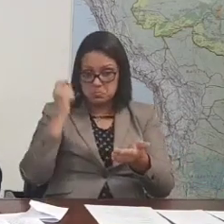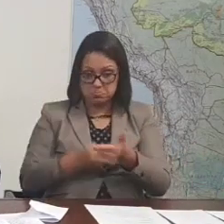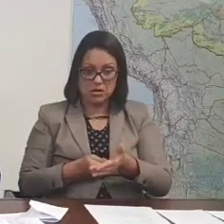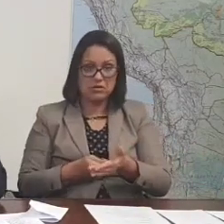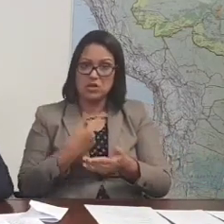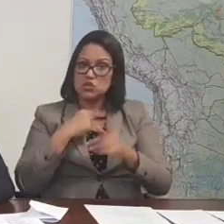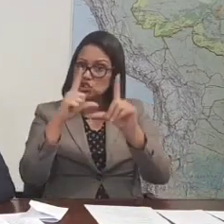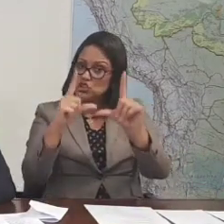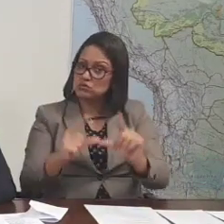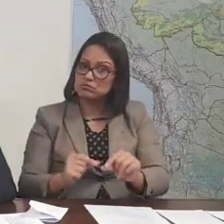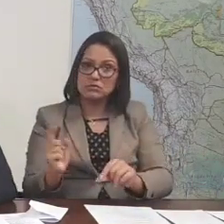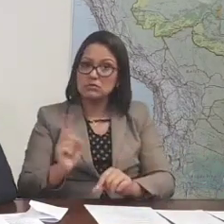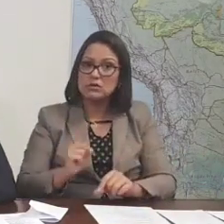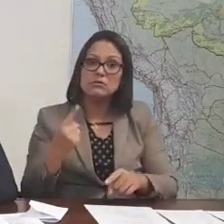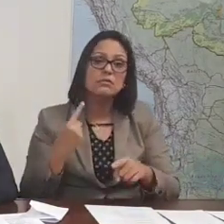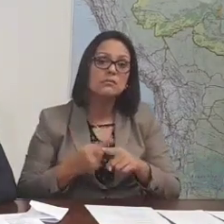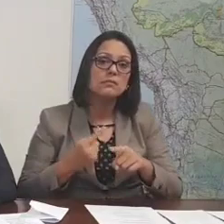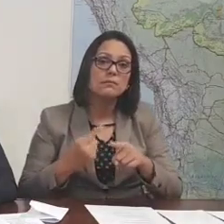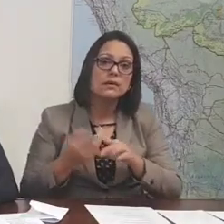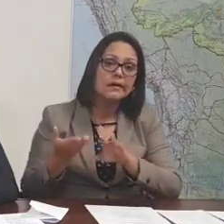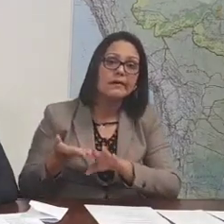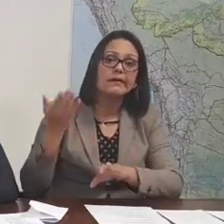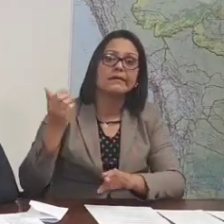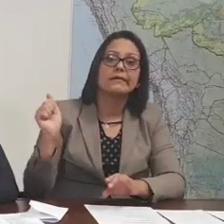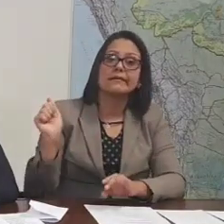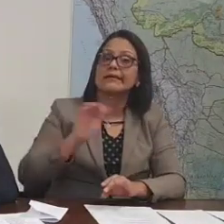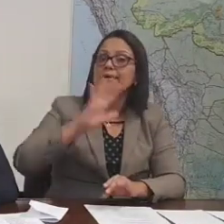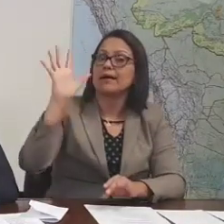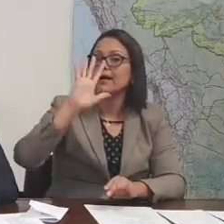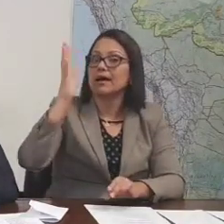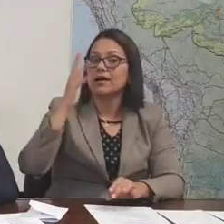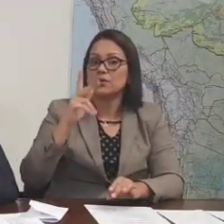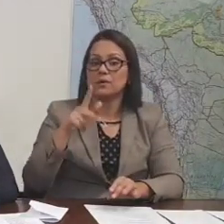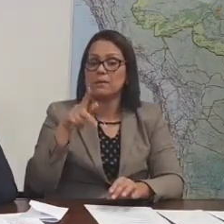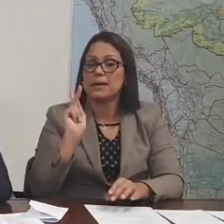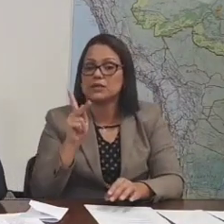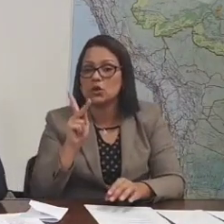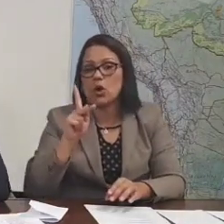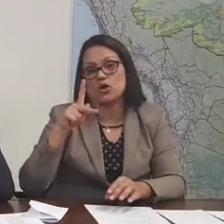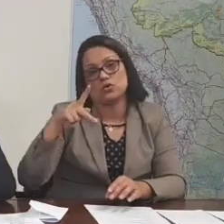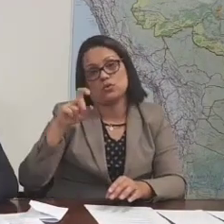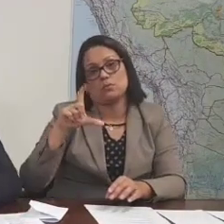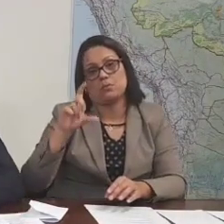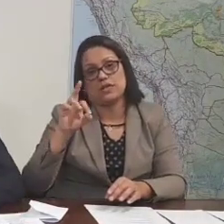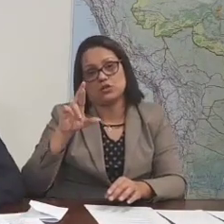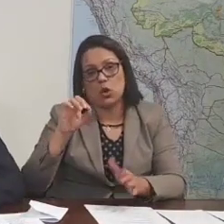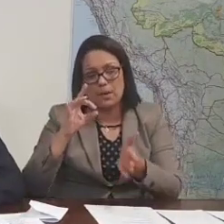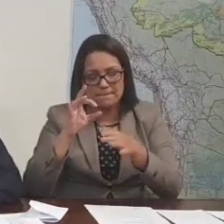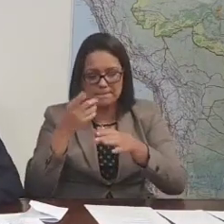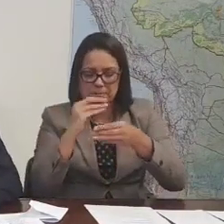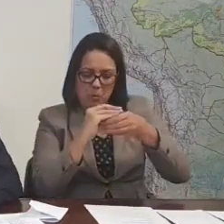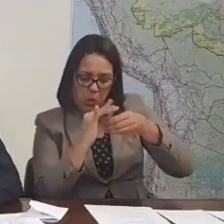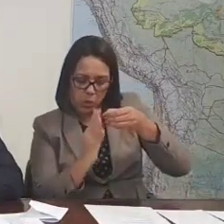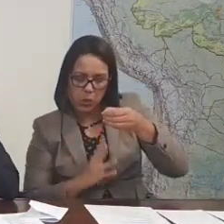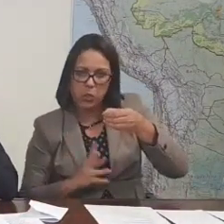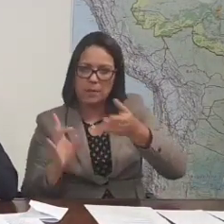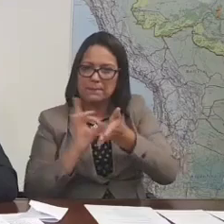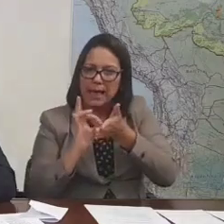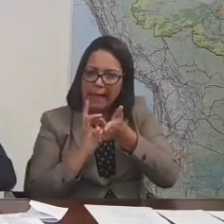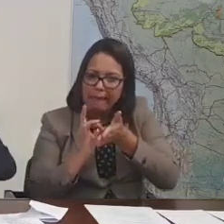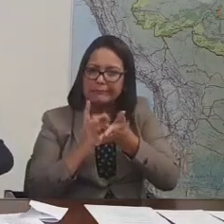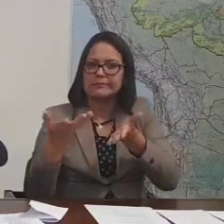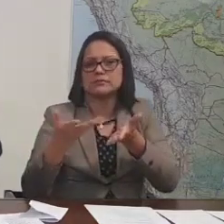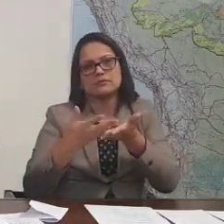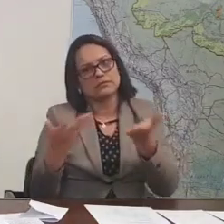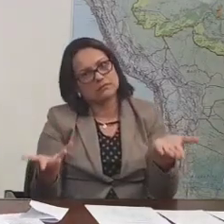época, por coincidência, aumentou o preço do barril do petróleo lá fora. Está certo? O dólar variou também de preço. Então, isso tudo...